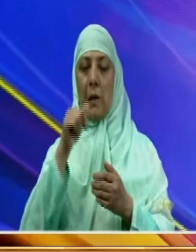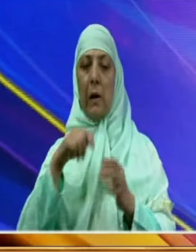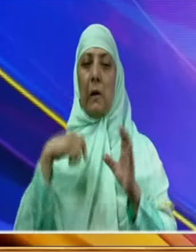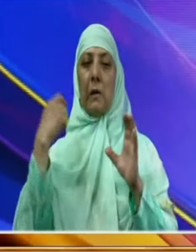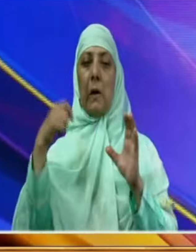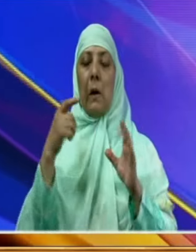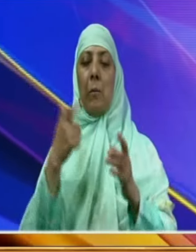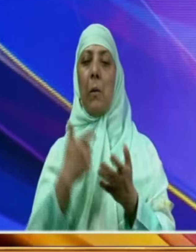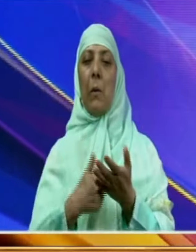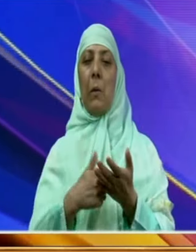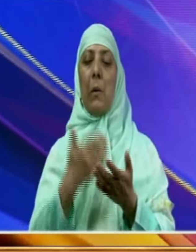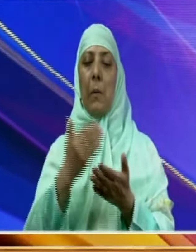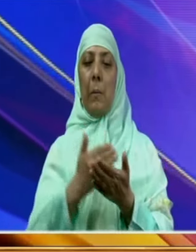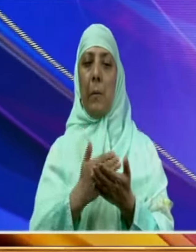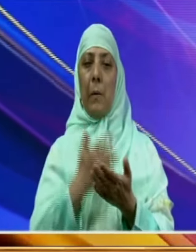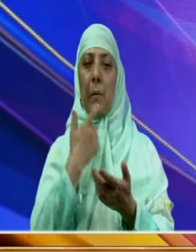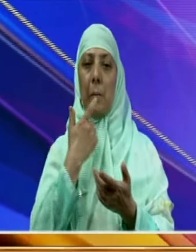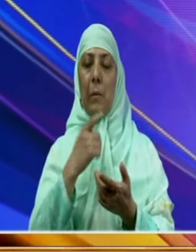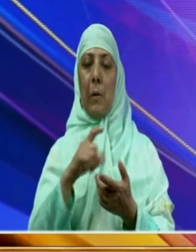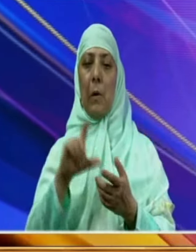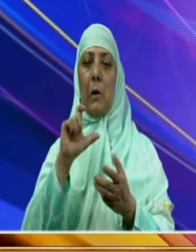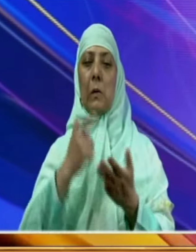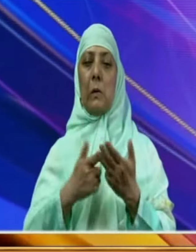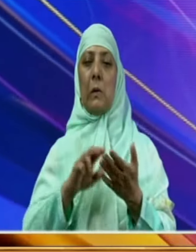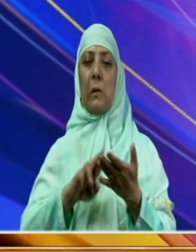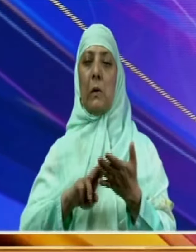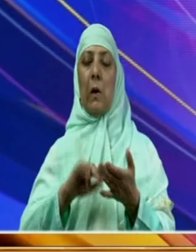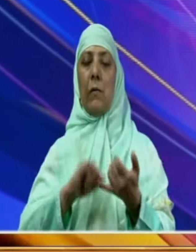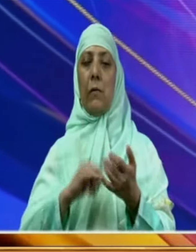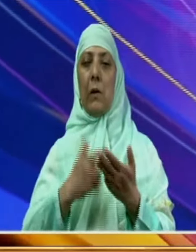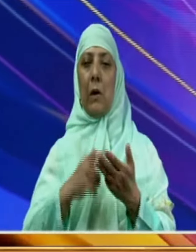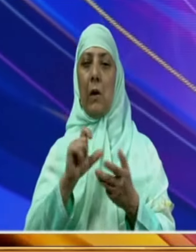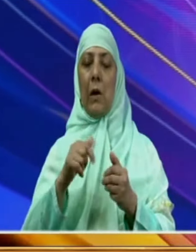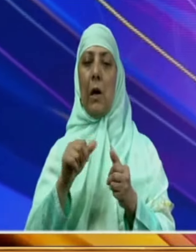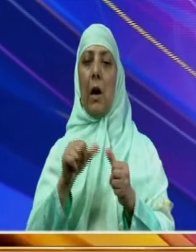اس موقع پر چیف سیکریٹری اٹل ڈولو کی علاوہ